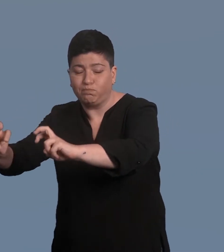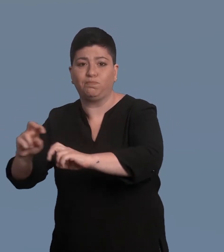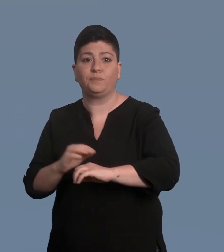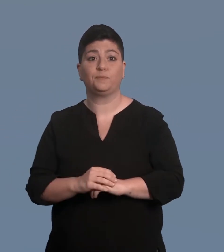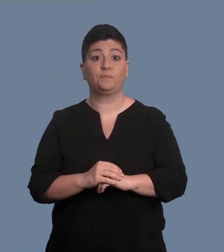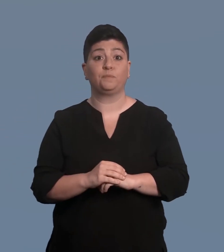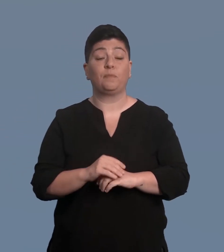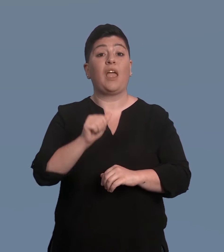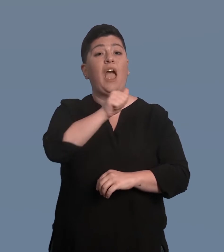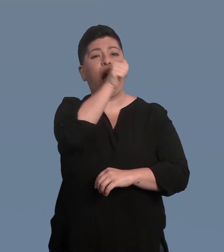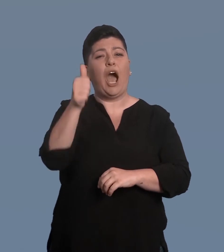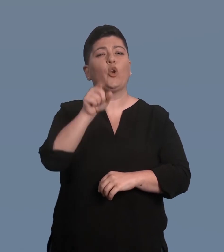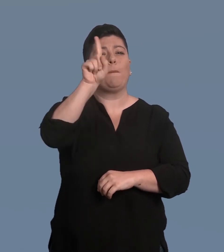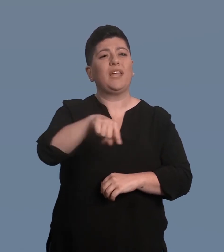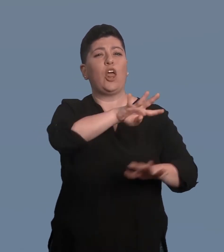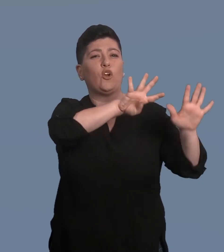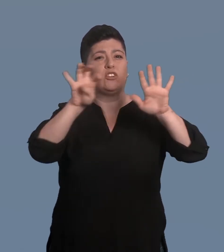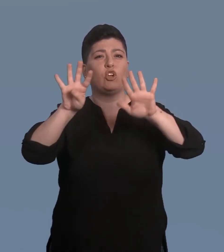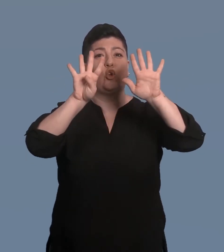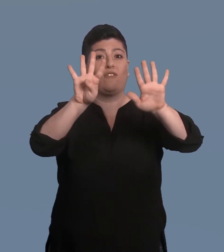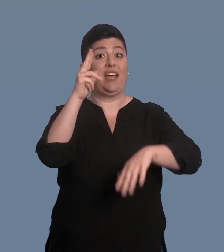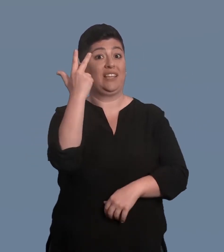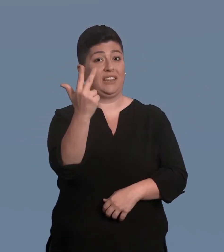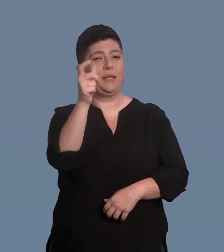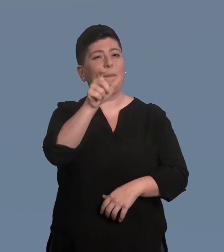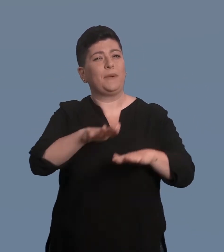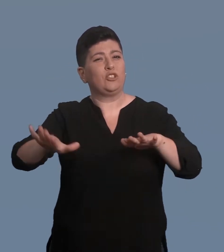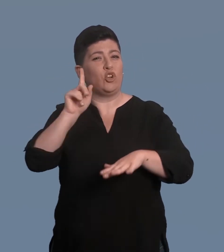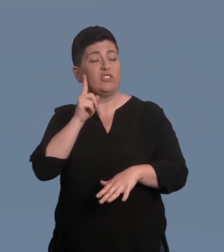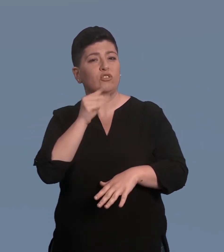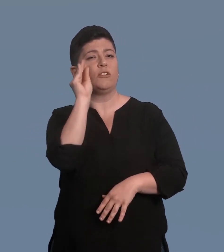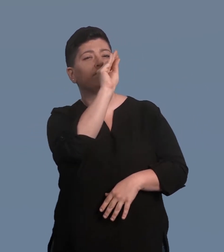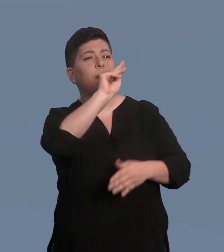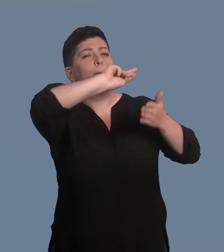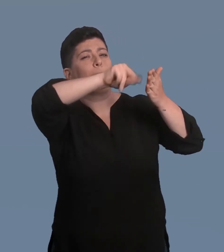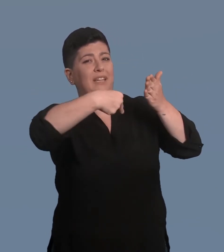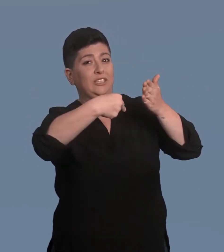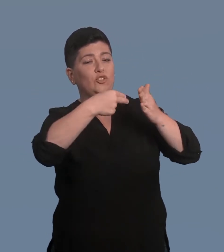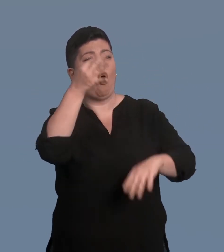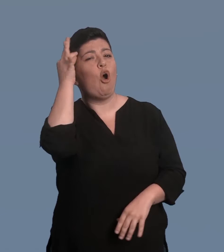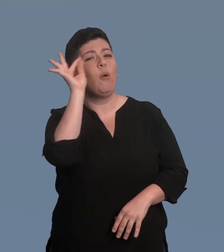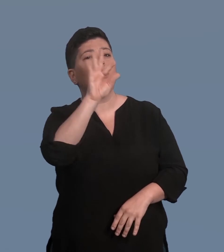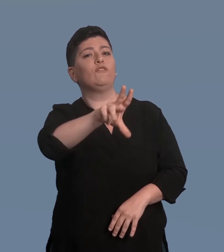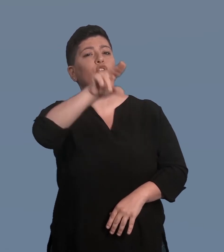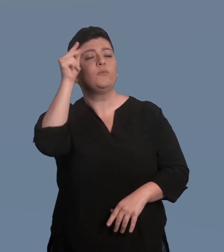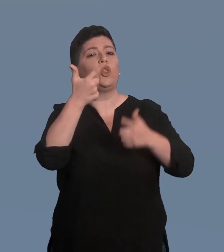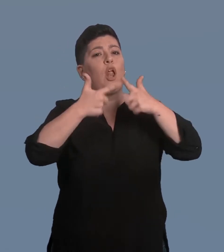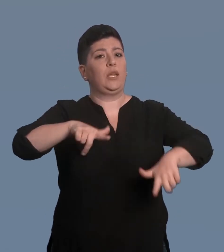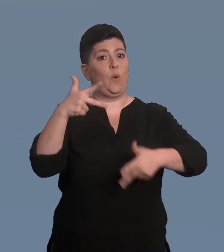lavori di ricerca sulla lingua dei segni. Nel 1993 le persone non udenti hanno chiesto in una petizione che la lingua dei